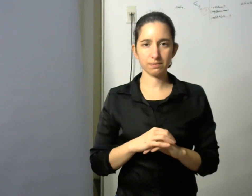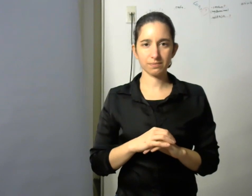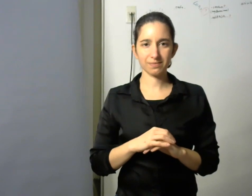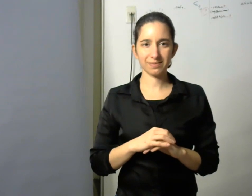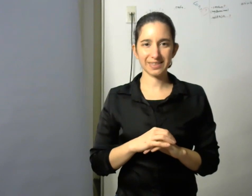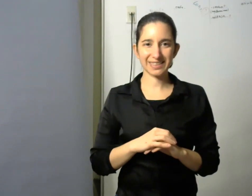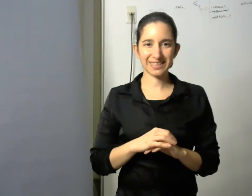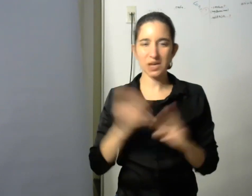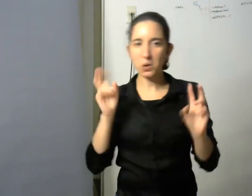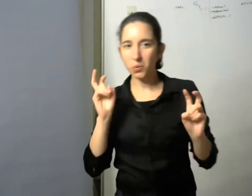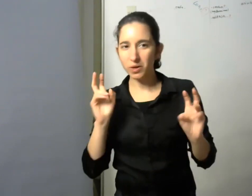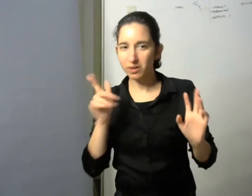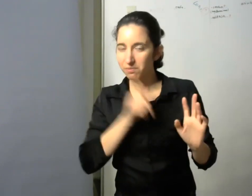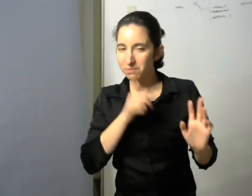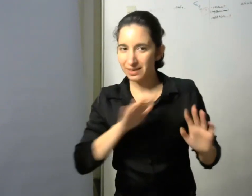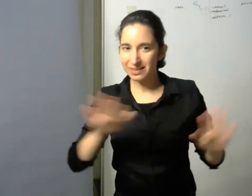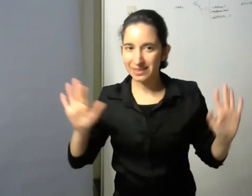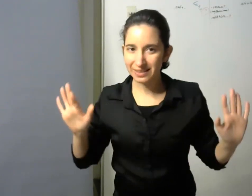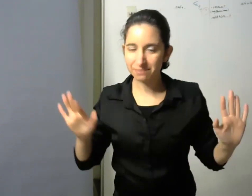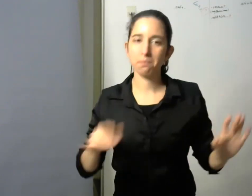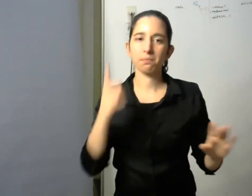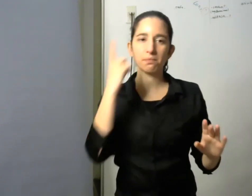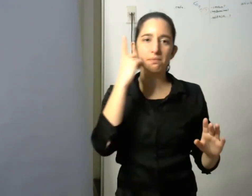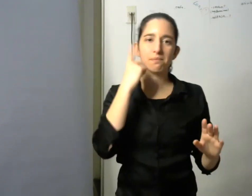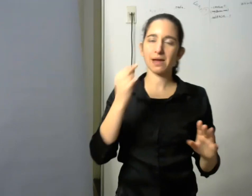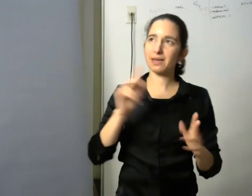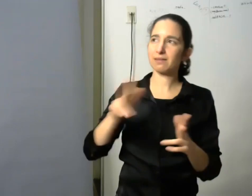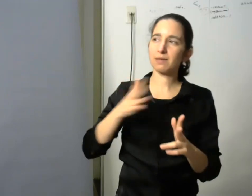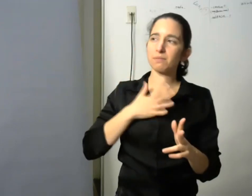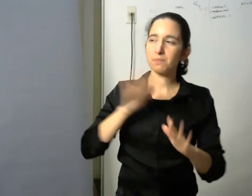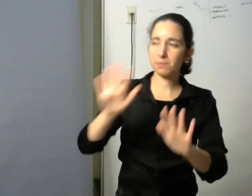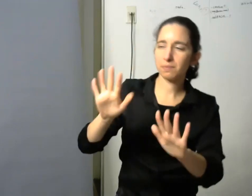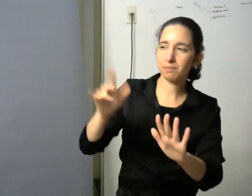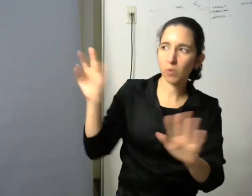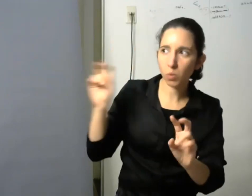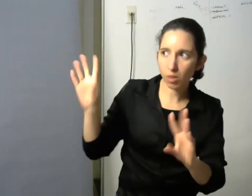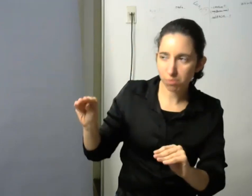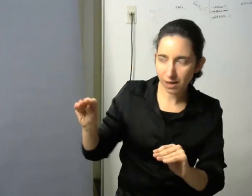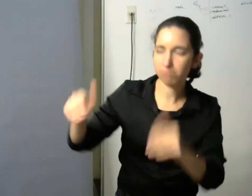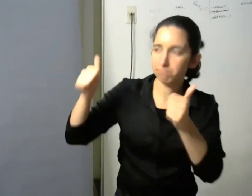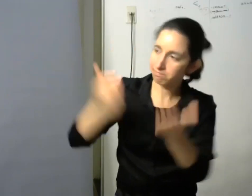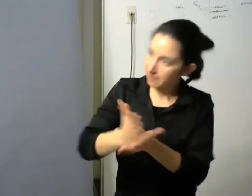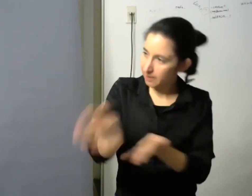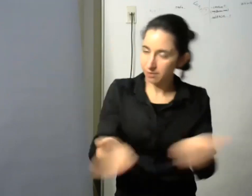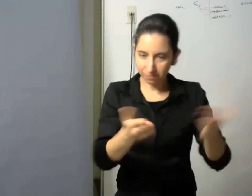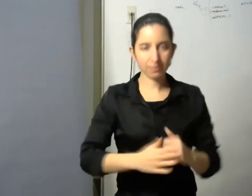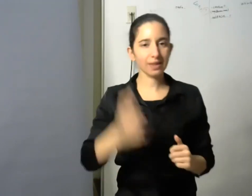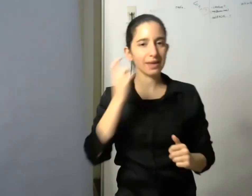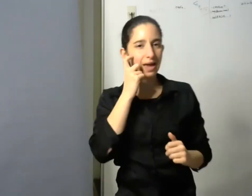esperar un segundo Carlos a ver ahí estamos ahí estamos se ve que hay un micrófono en